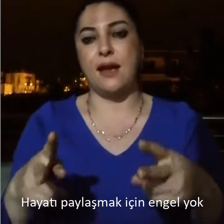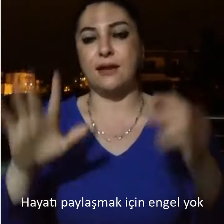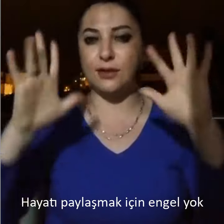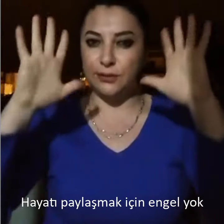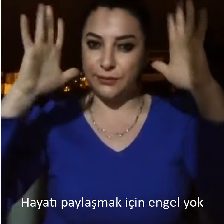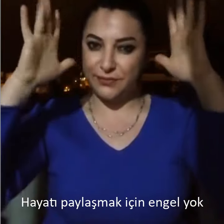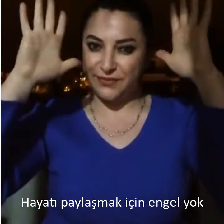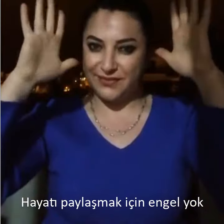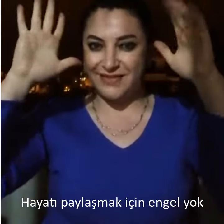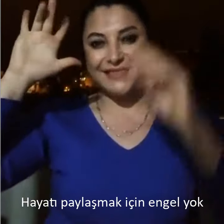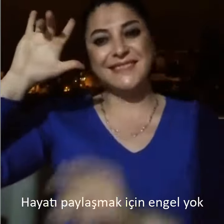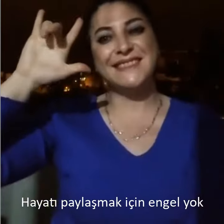yak.